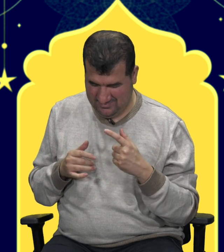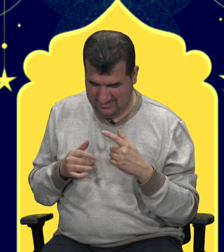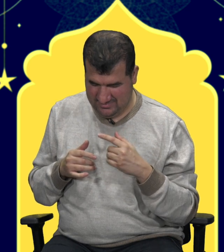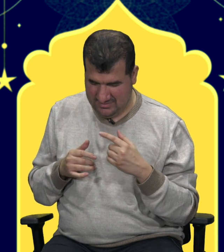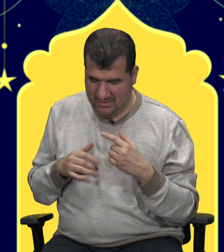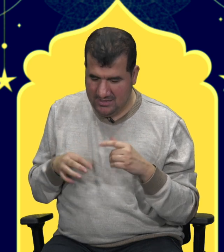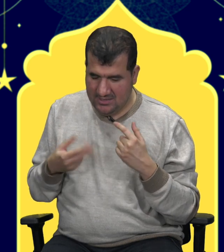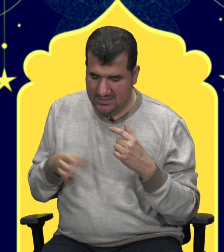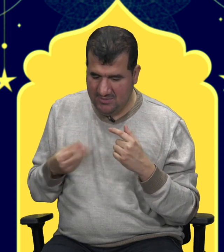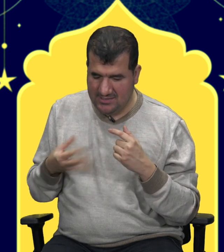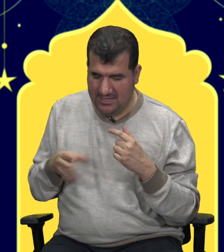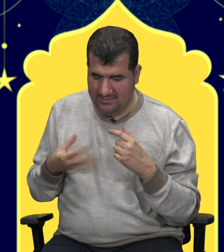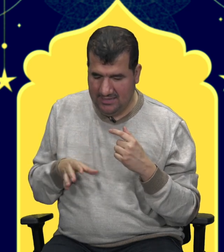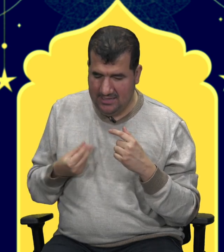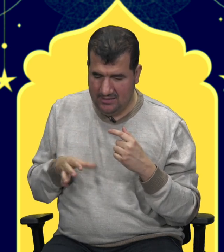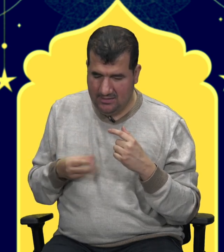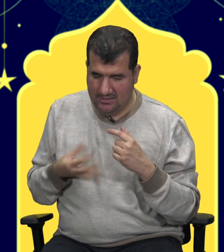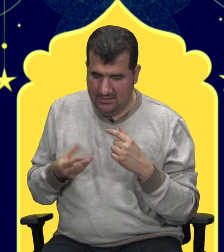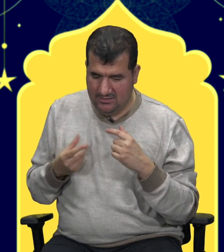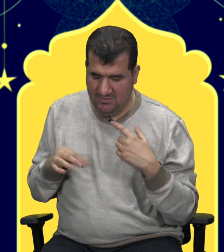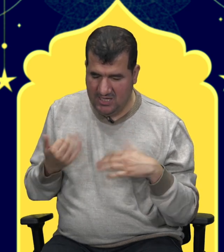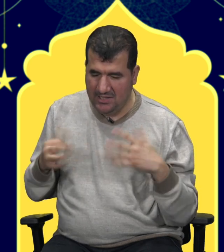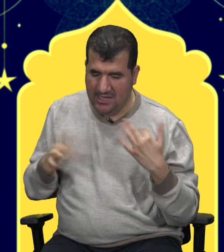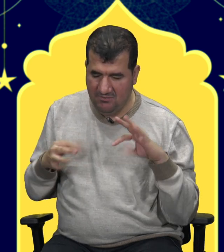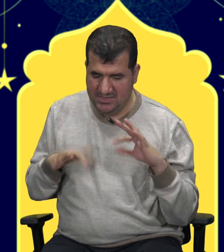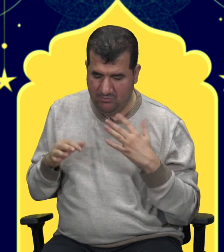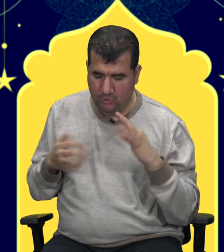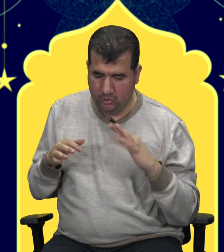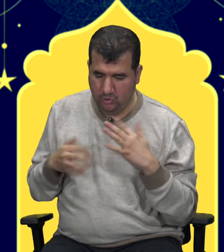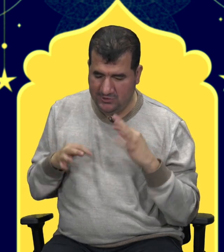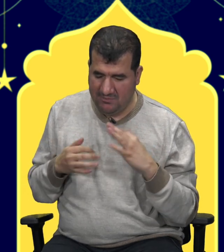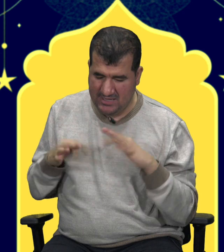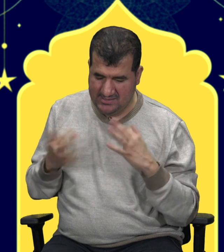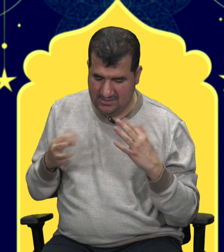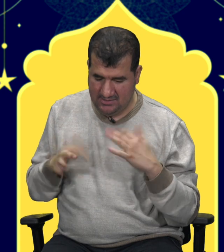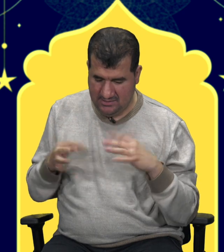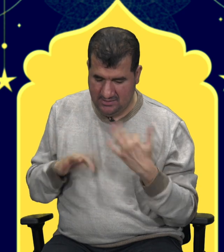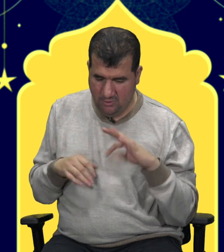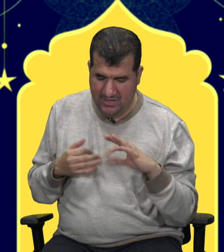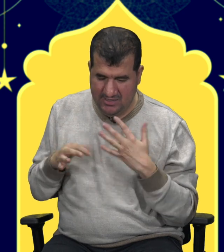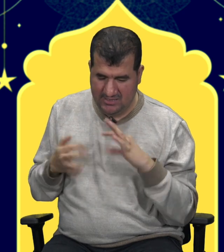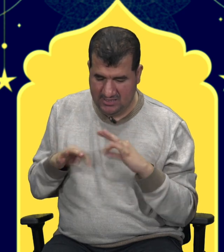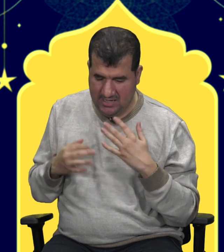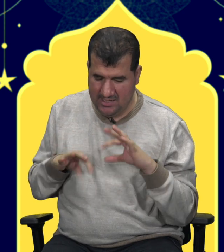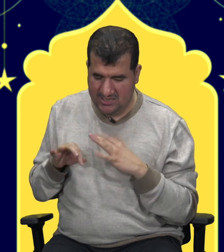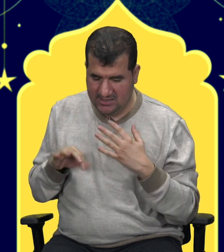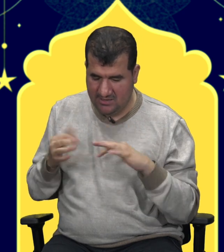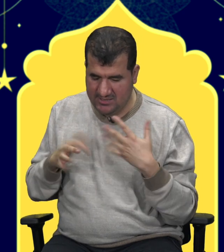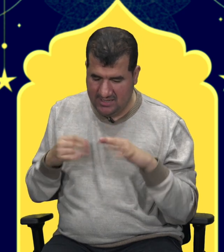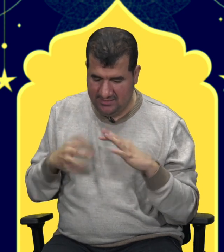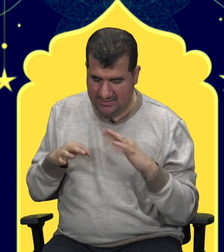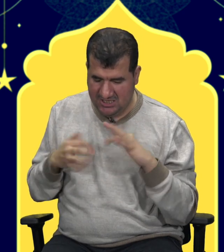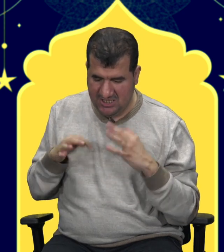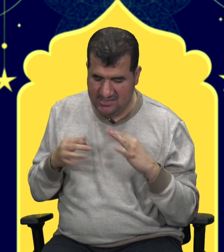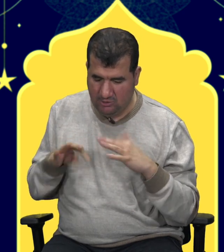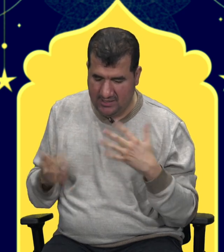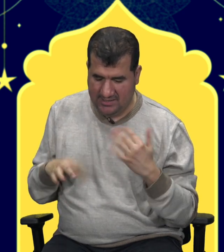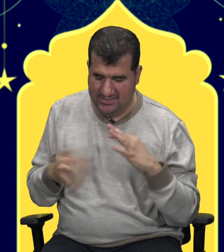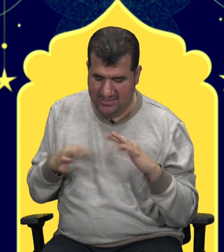nedir? Ramazan ayında tabii ki Allah'ın bize buyurduğu namaz önemlidir. Ancak Ramazan ayında kişisel olarak en sevdiğim